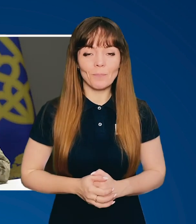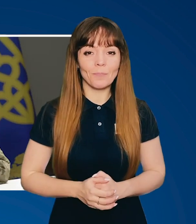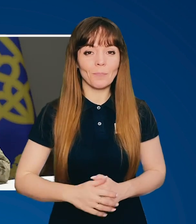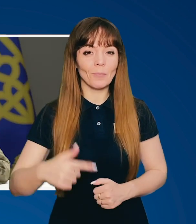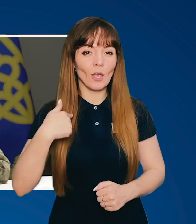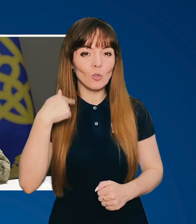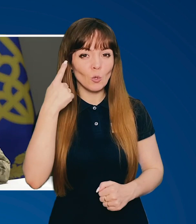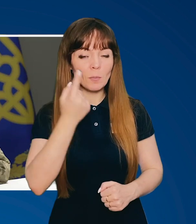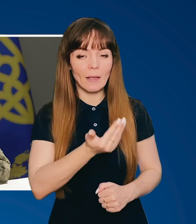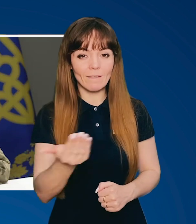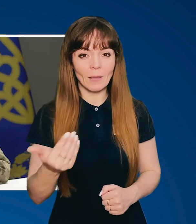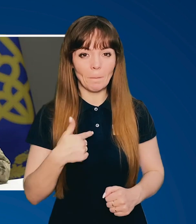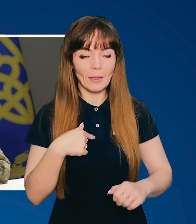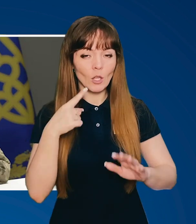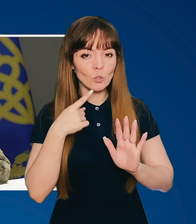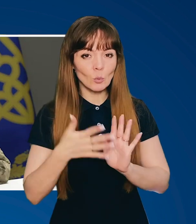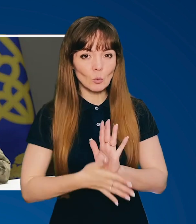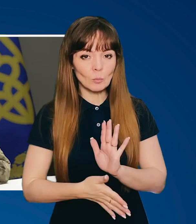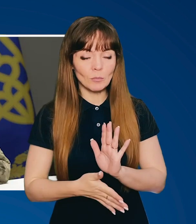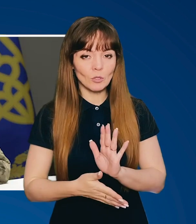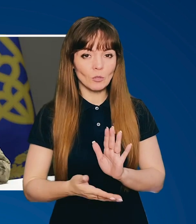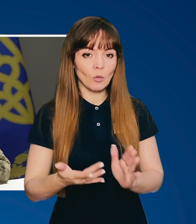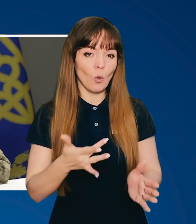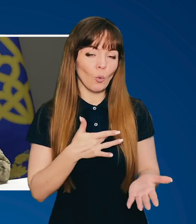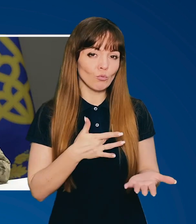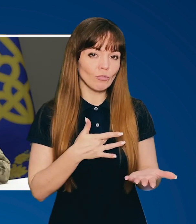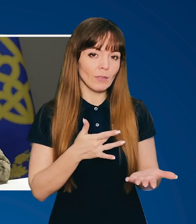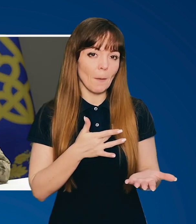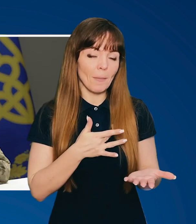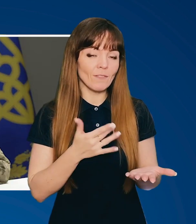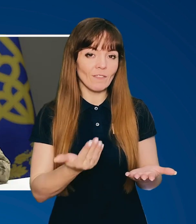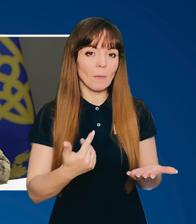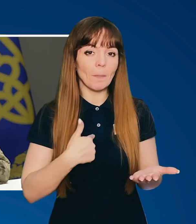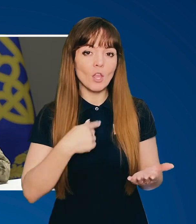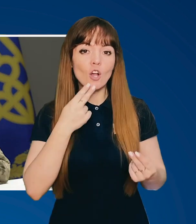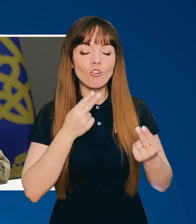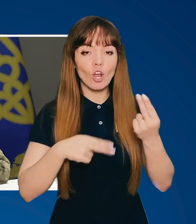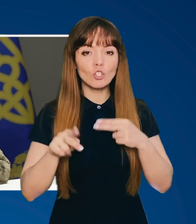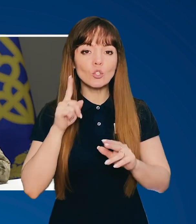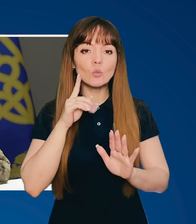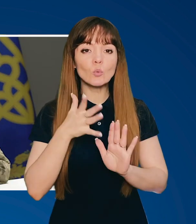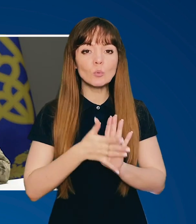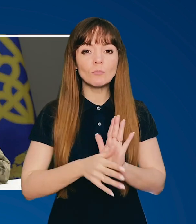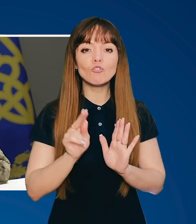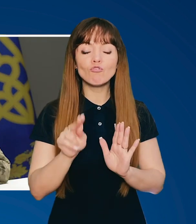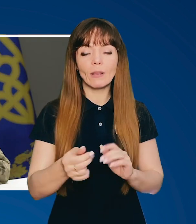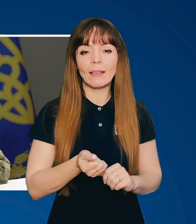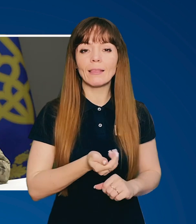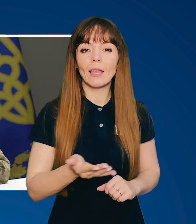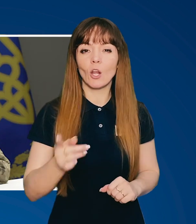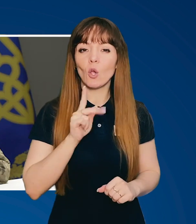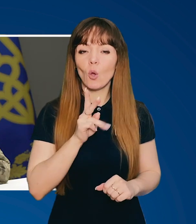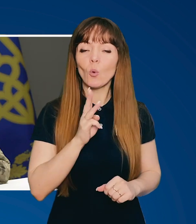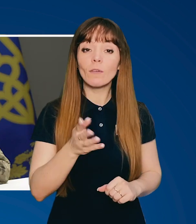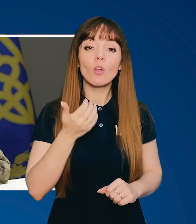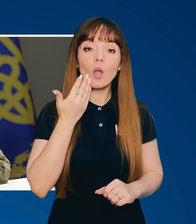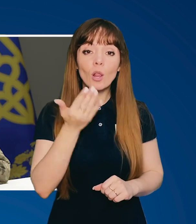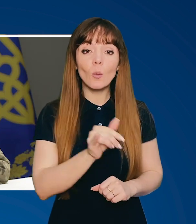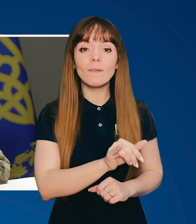Я думаю, ви мене зрозумієте, хоча, напевно, ви мене краще зрозумієте через декілька років, коли у вас